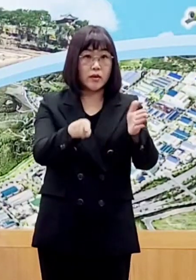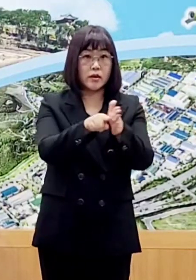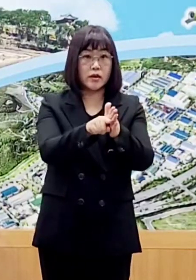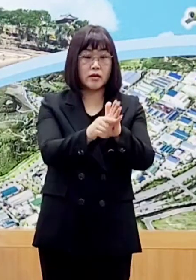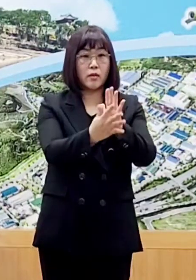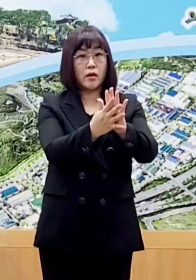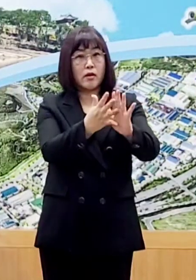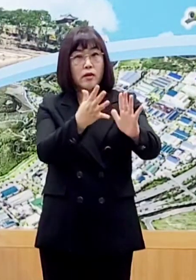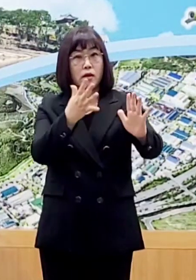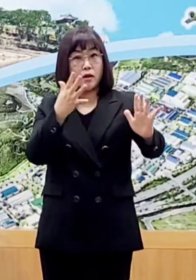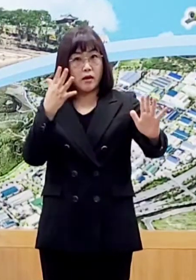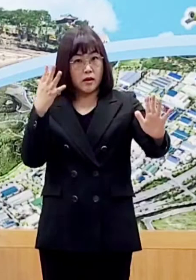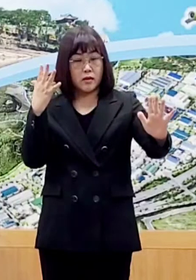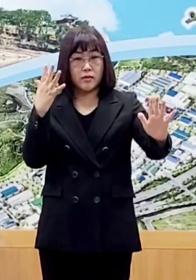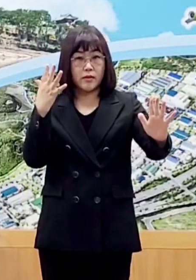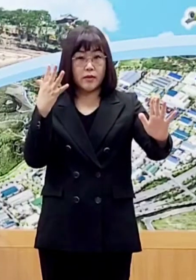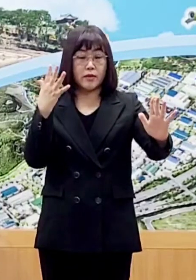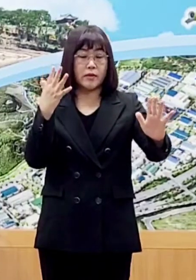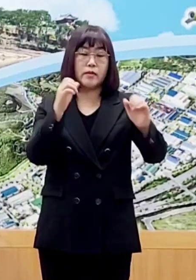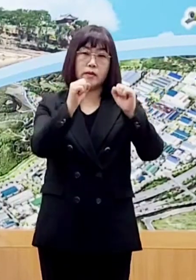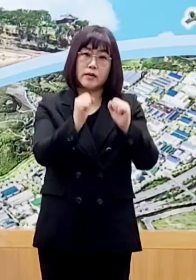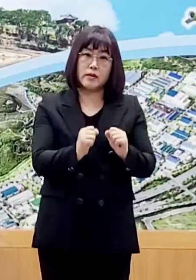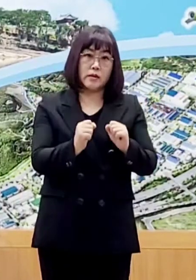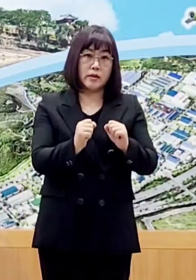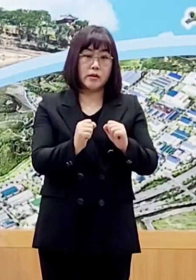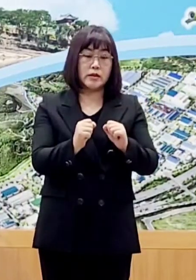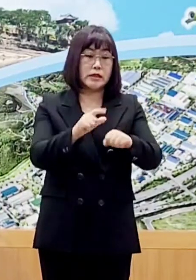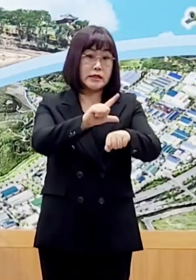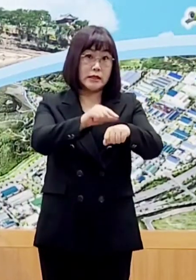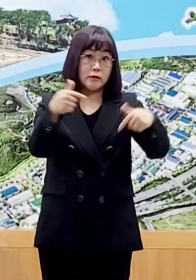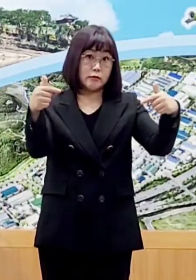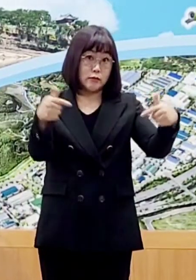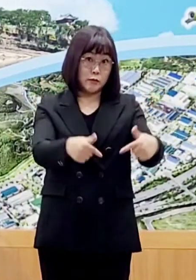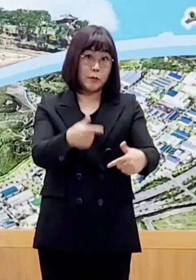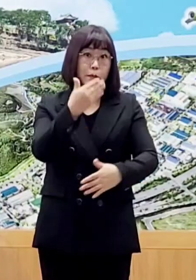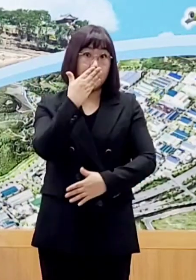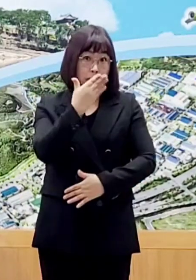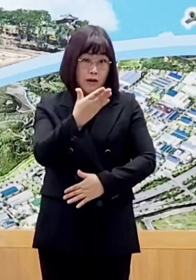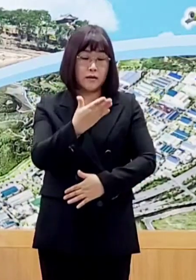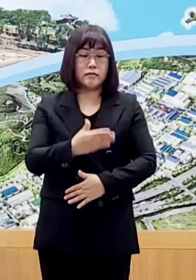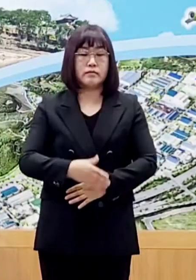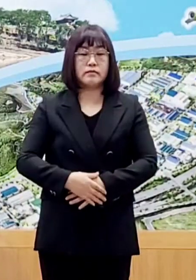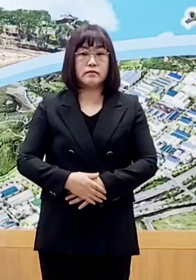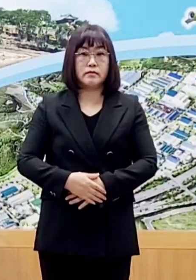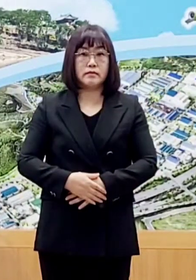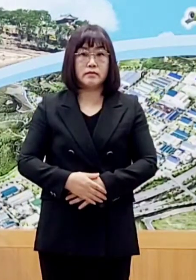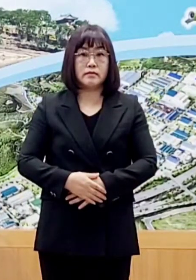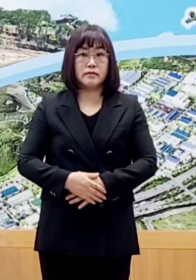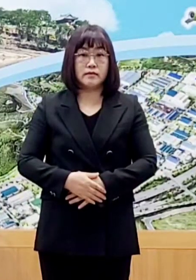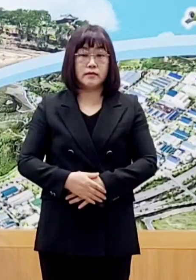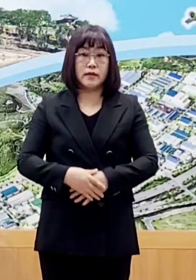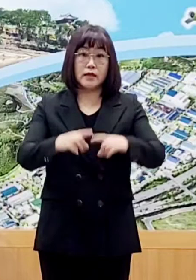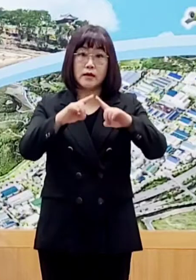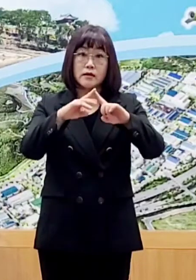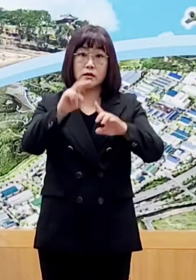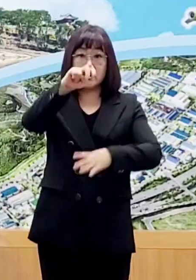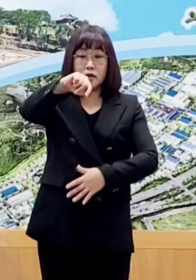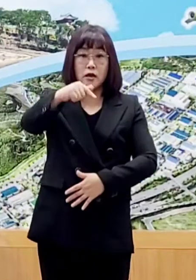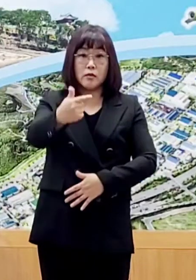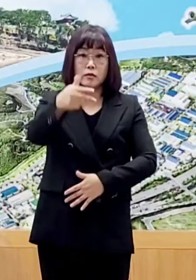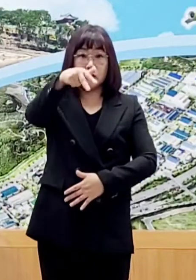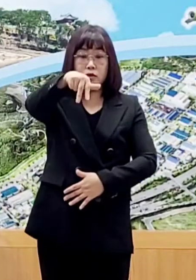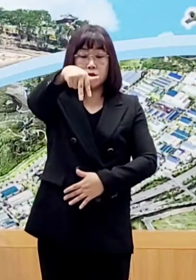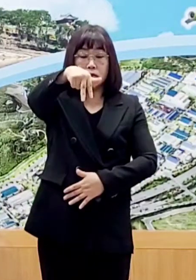선별진료소에 머무는 시간을 크게 줄이실 수 있습니다. 전자문진표